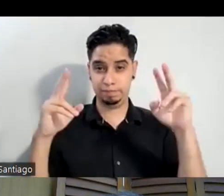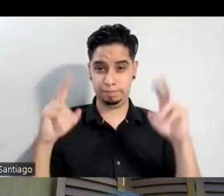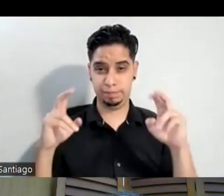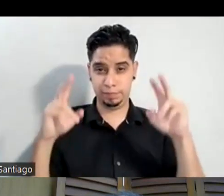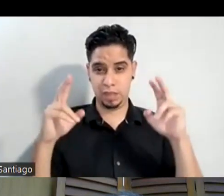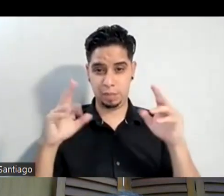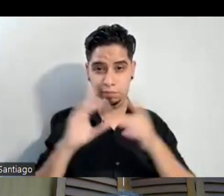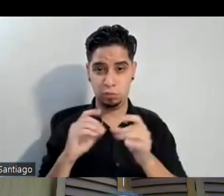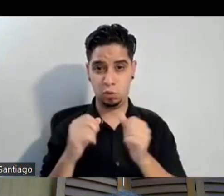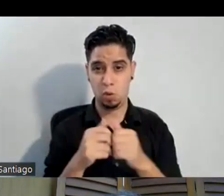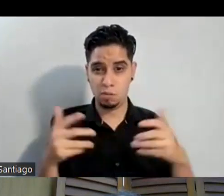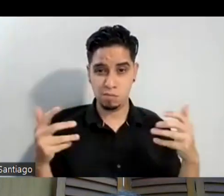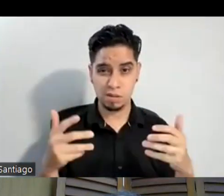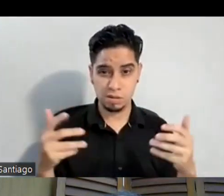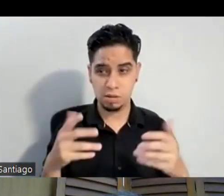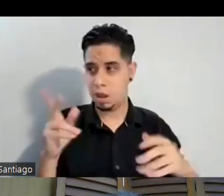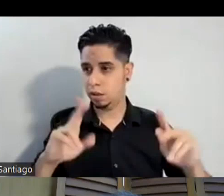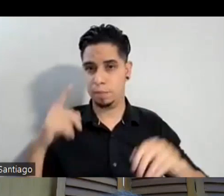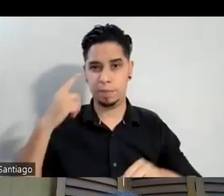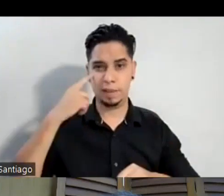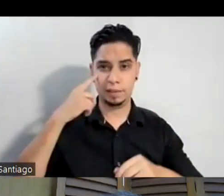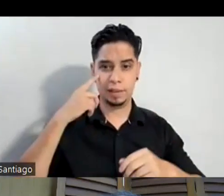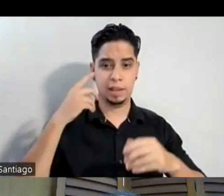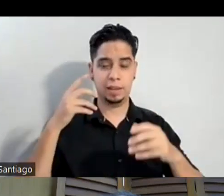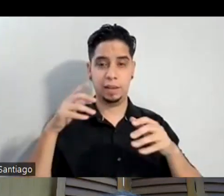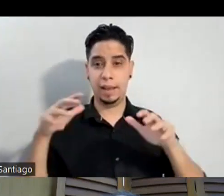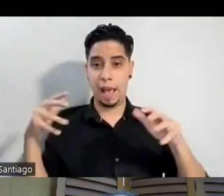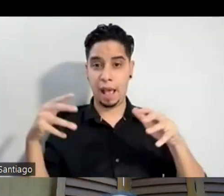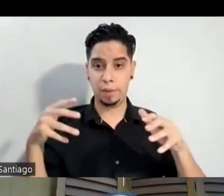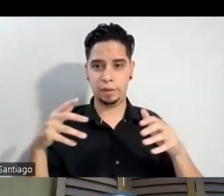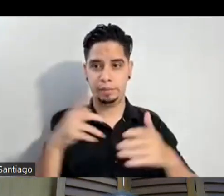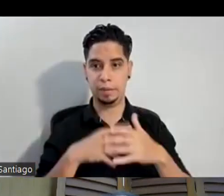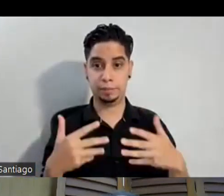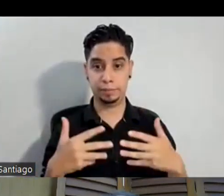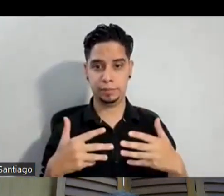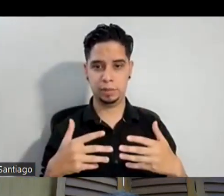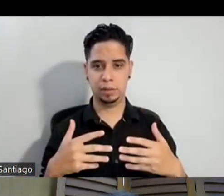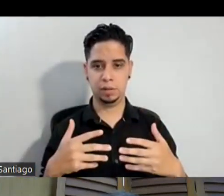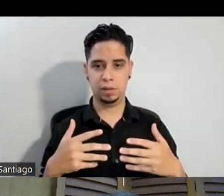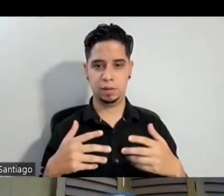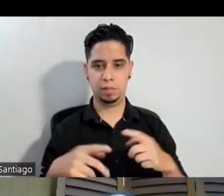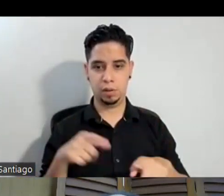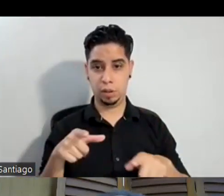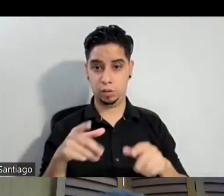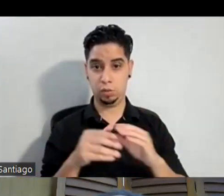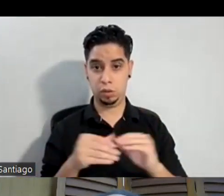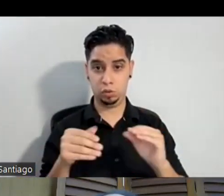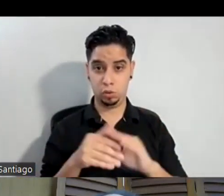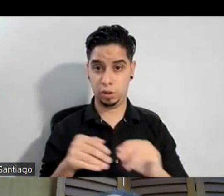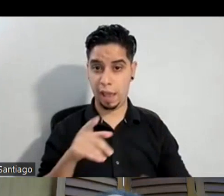y todo el mundo piensa en Halloween pues me van a asustar que miedo y pues esto partía desde una historia verídica pues al principio